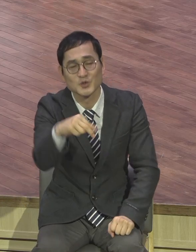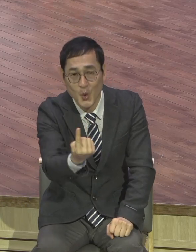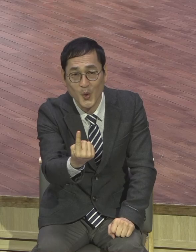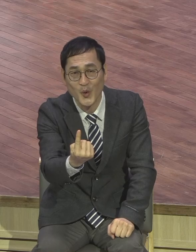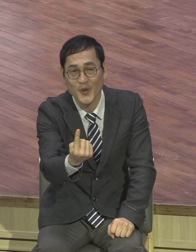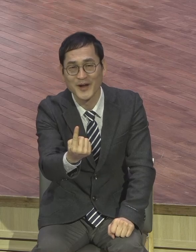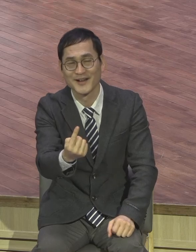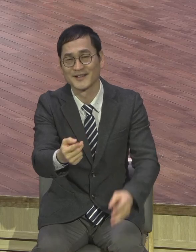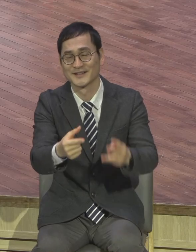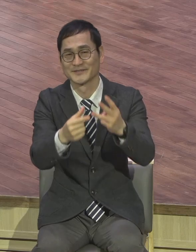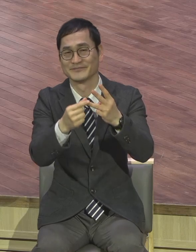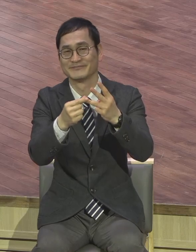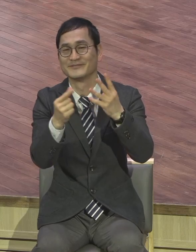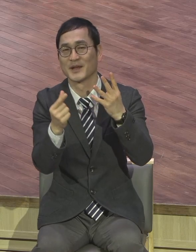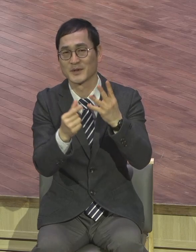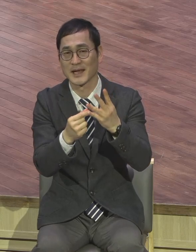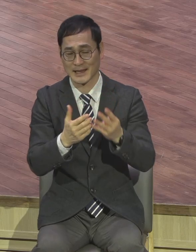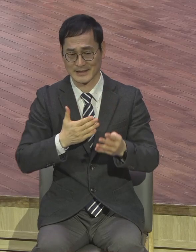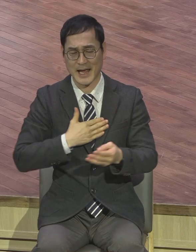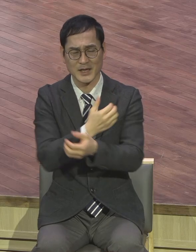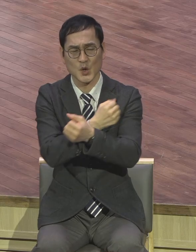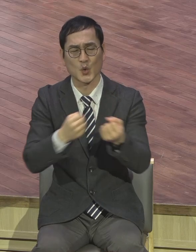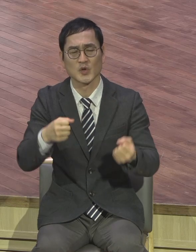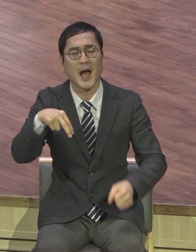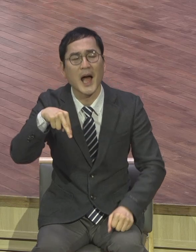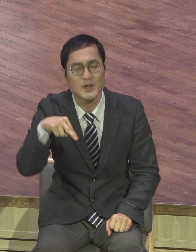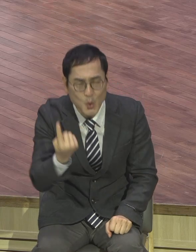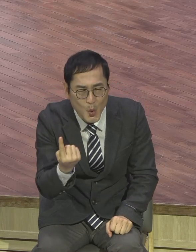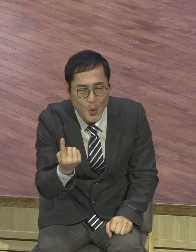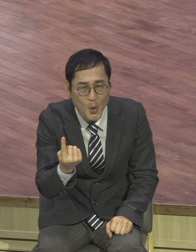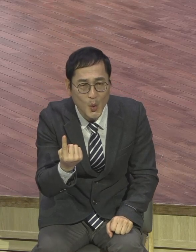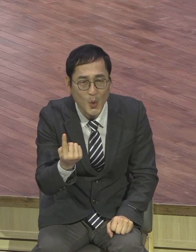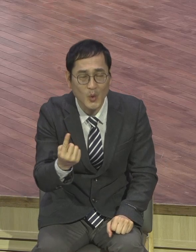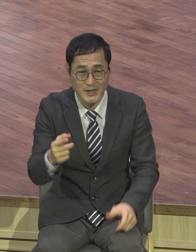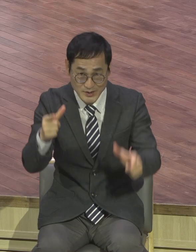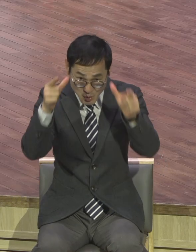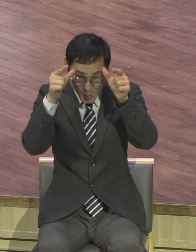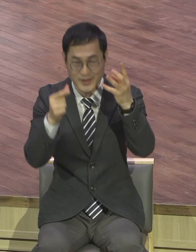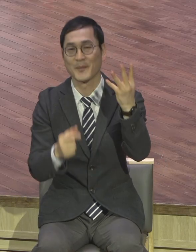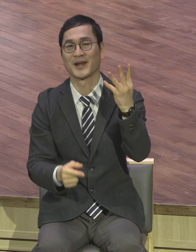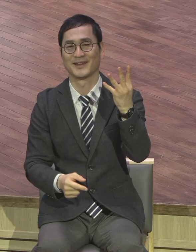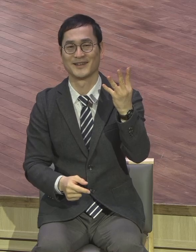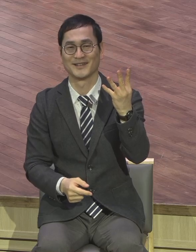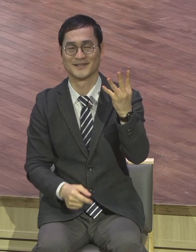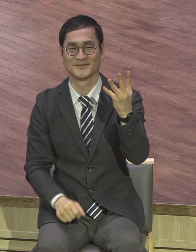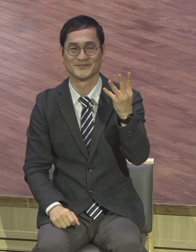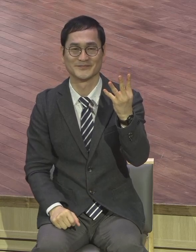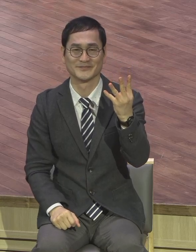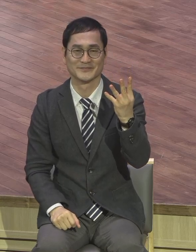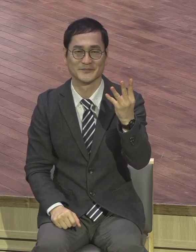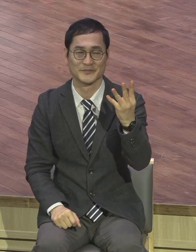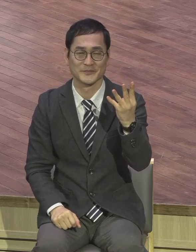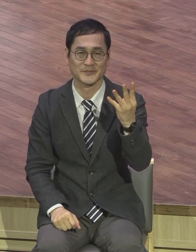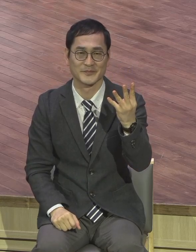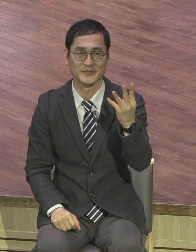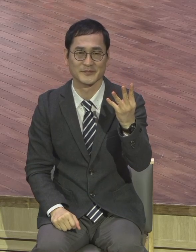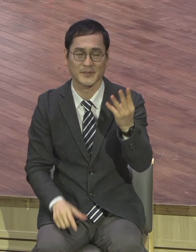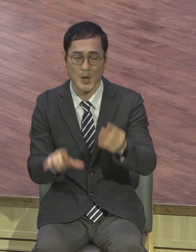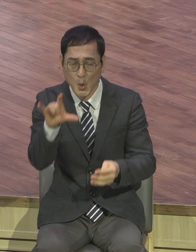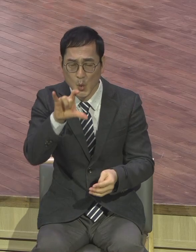마지막 소는 나를 용서하소. 라는 네 마리 소입니다. 코로나19로 인해서 가정에 같이 있는